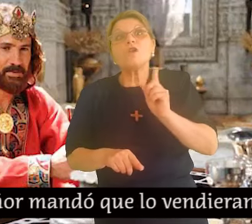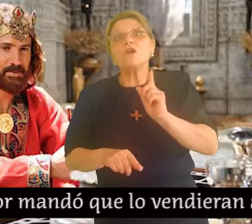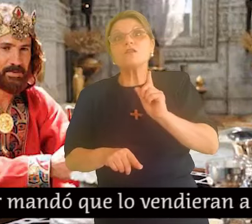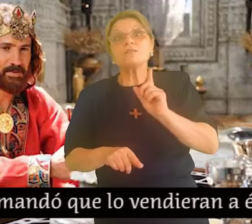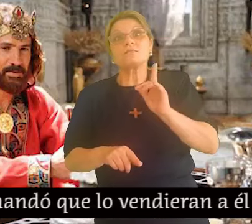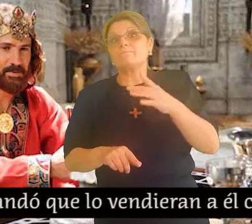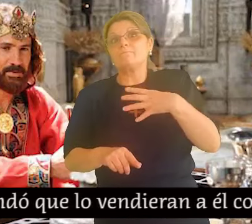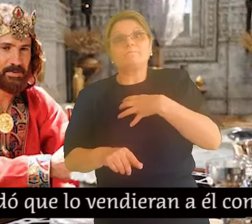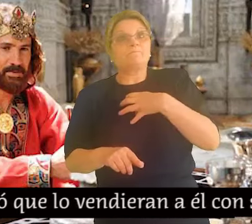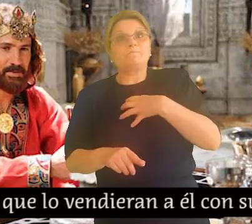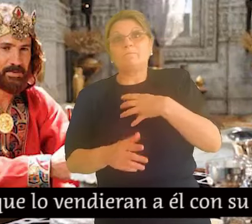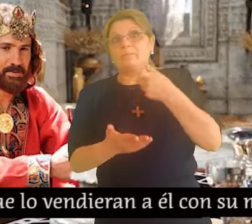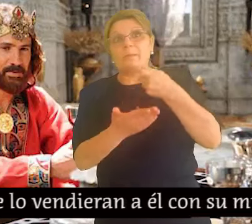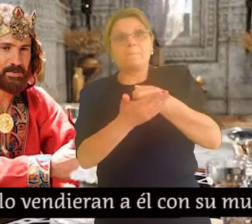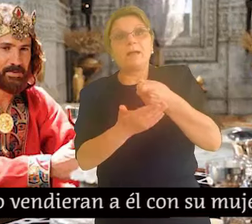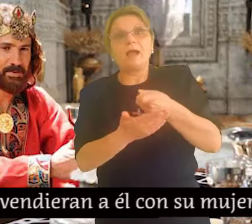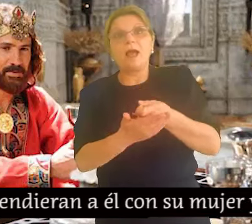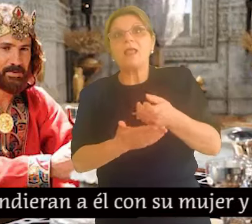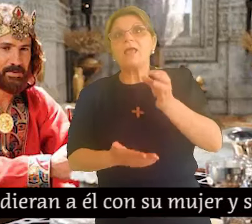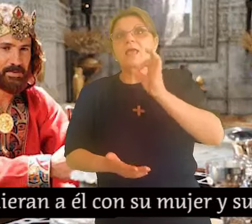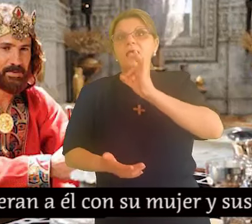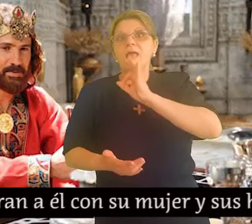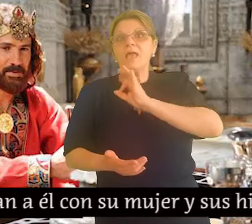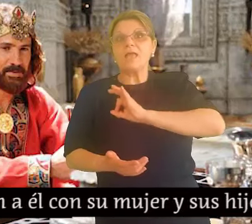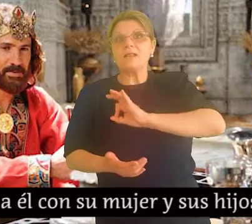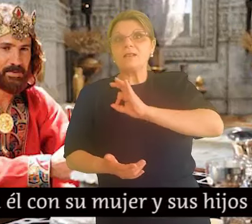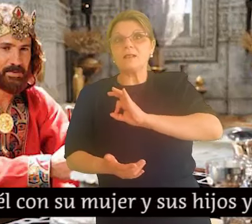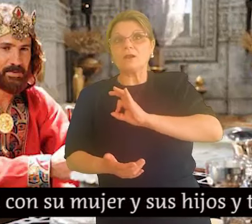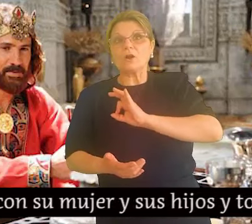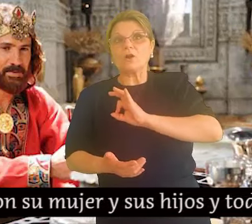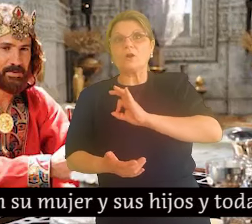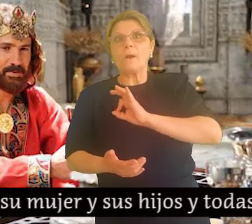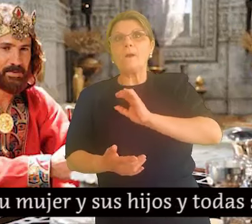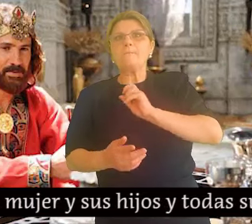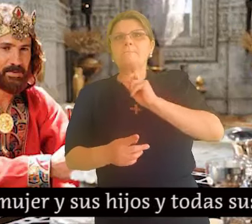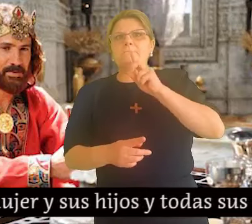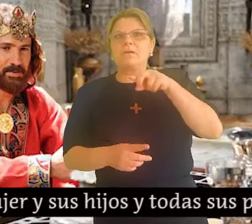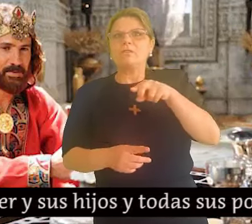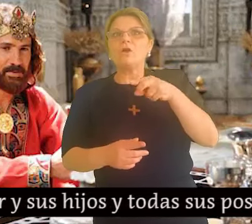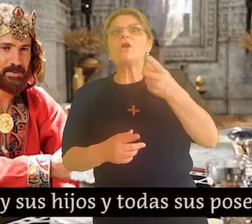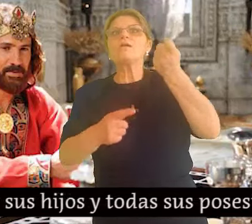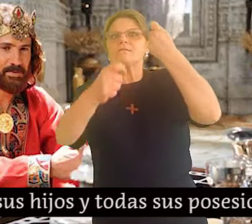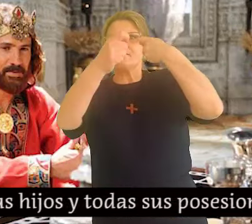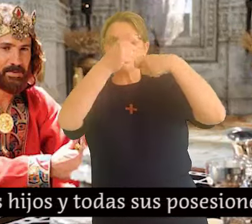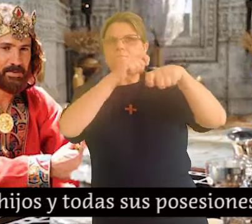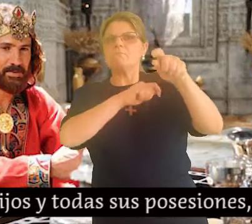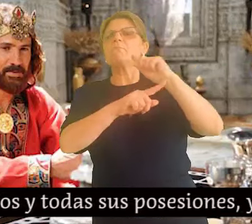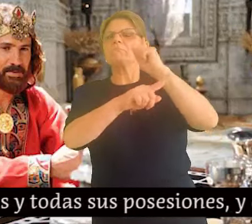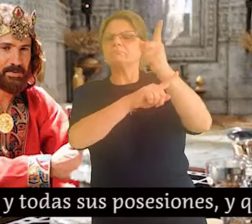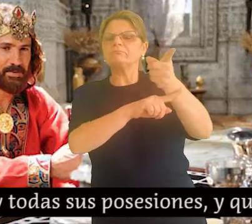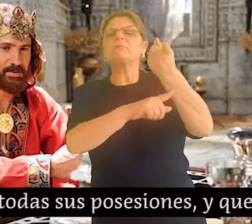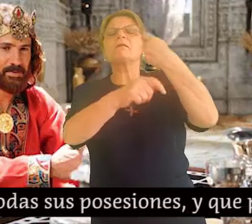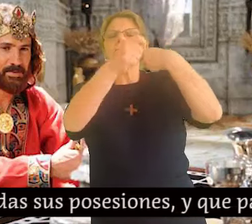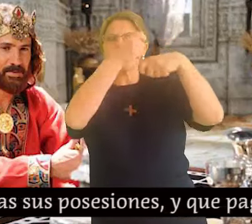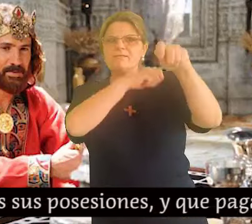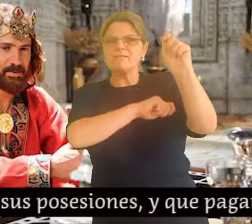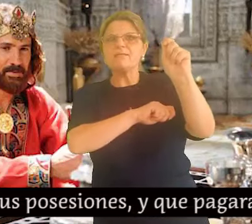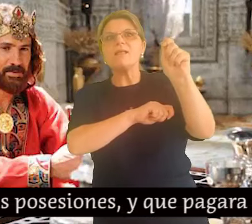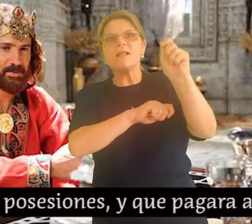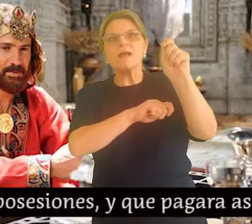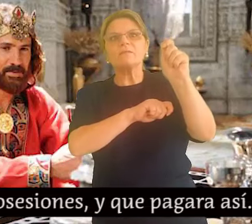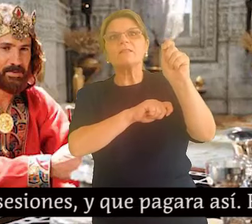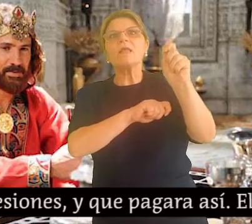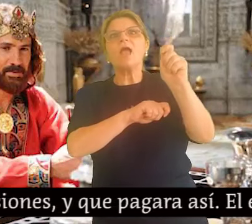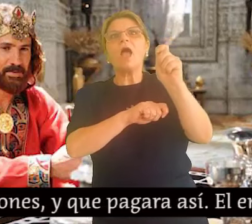quiso ajustar las cuentas con sus empleados. Al empezar a ajustarlas, le presentaron uno que debía